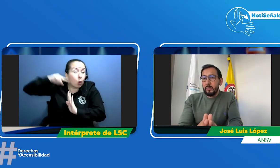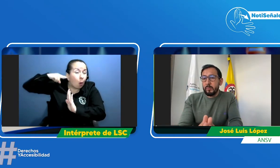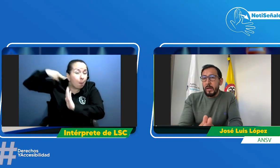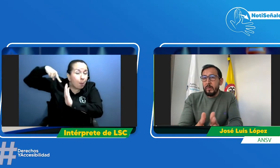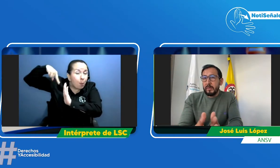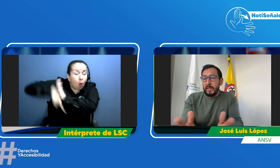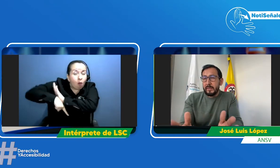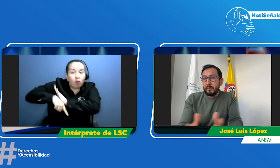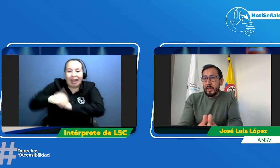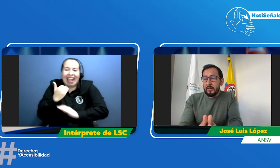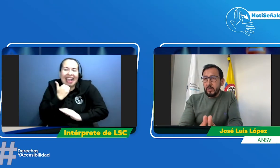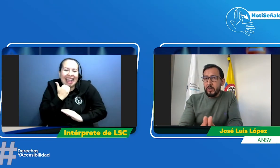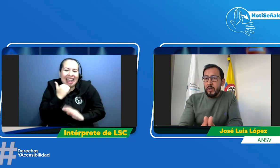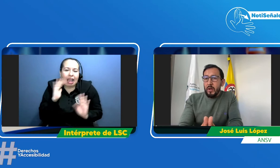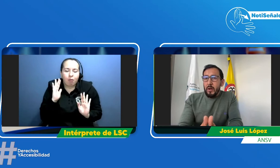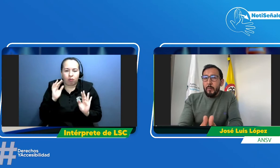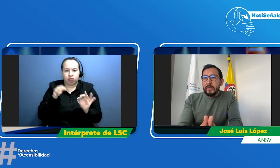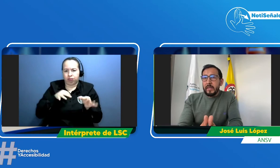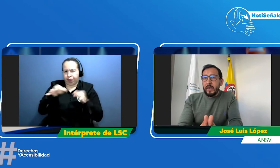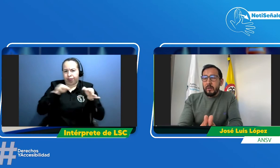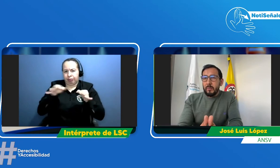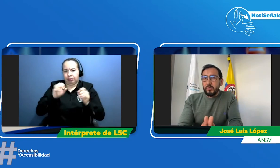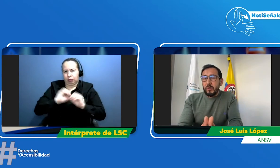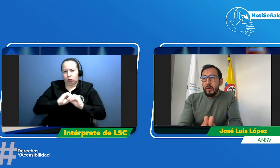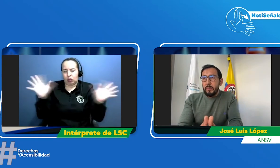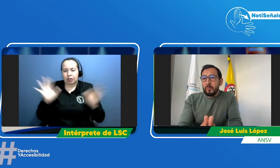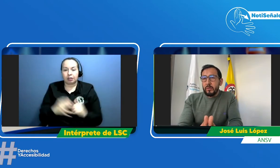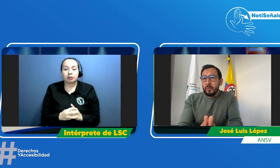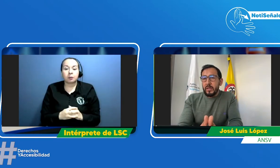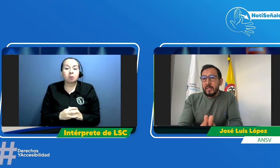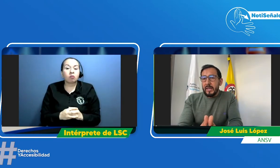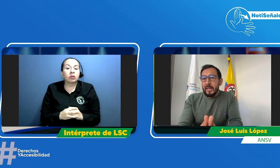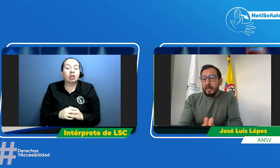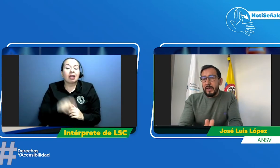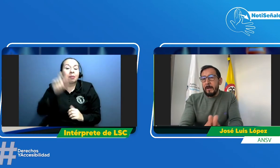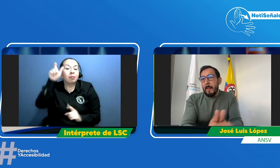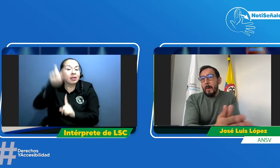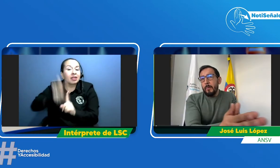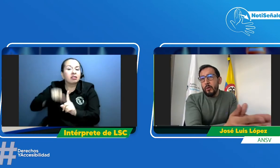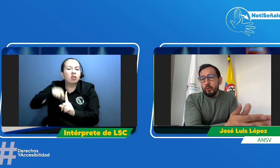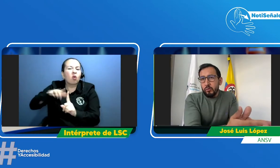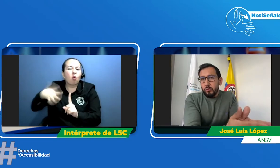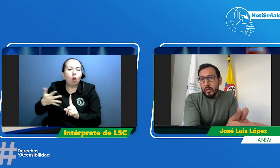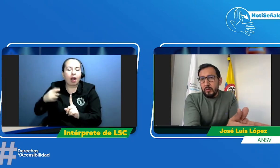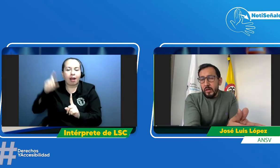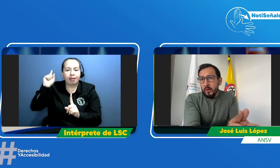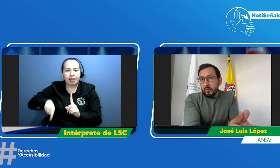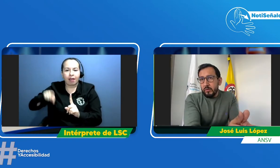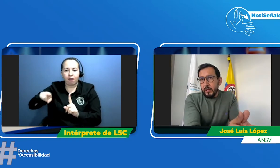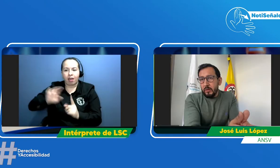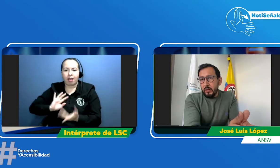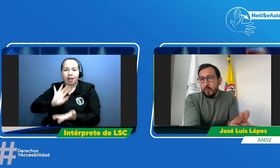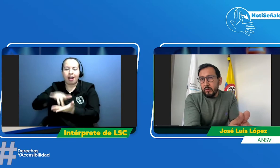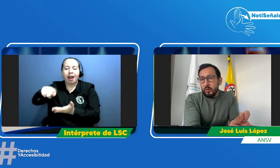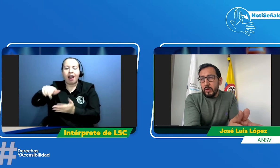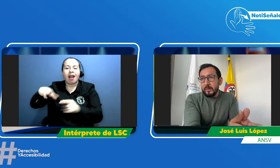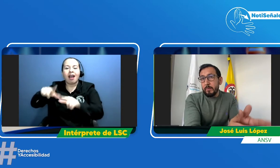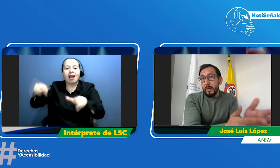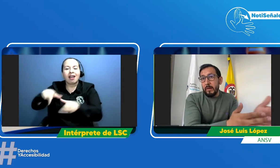para comenzar esta explicación pues recordemos que toda persona tendrá que pasar por su centro de reconocimiento de conductores previo